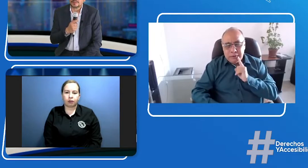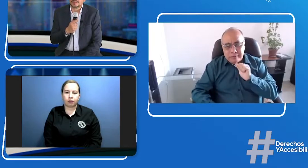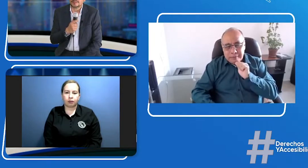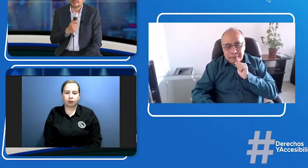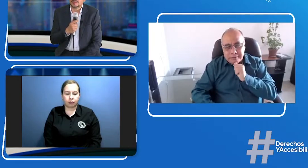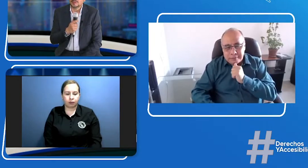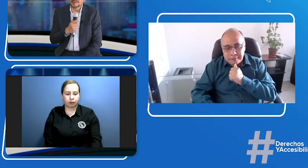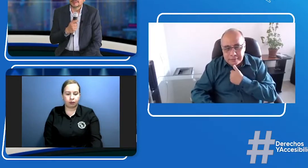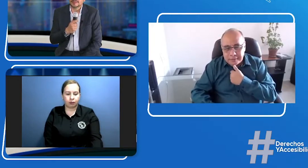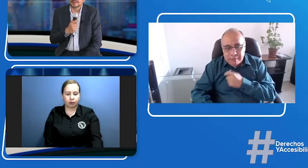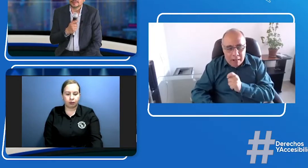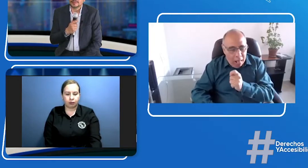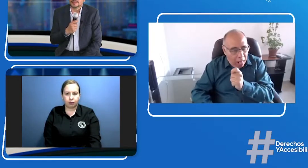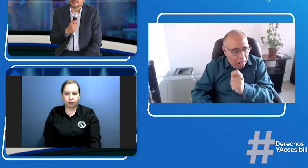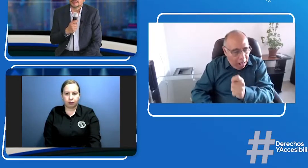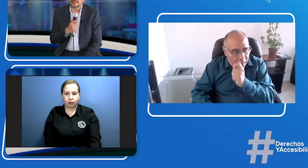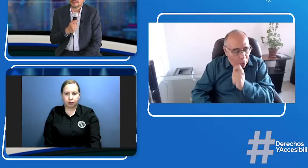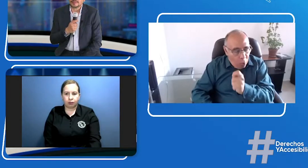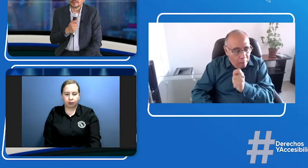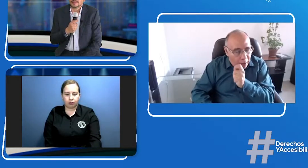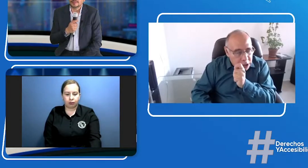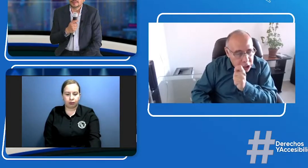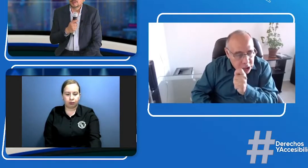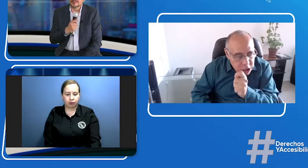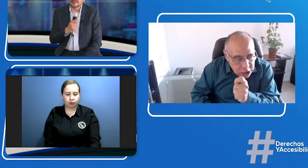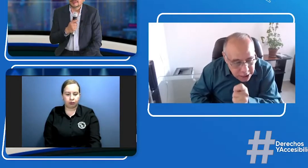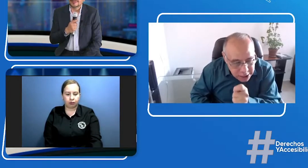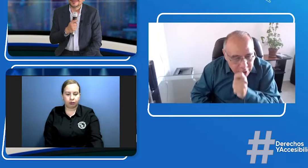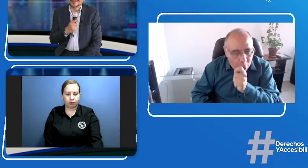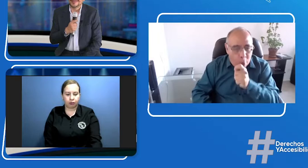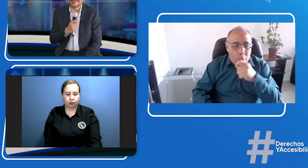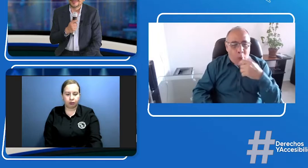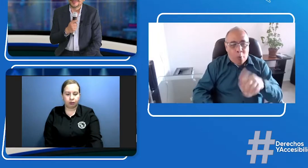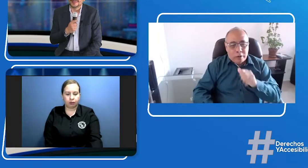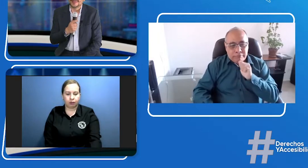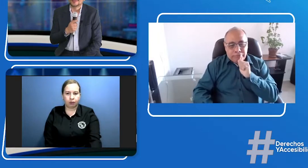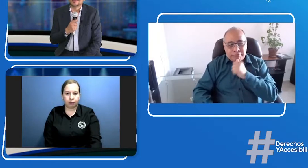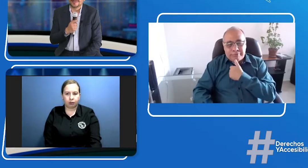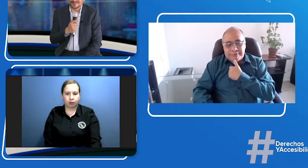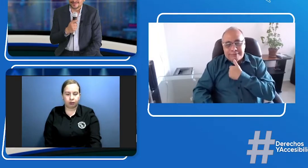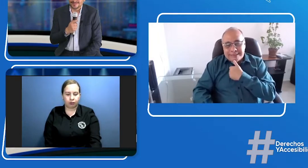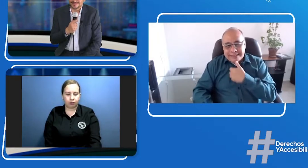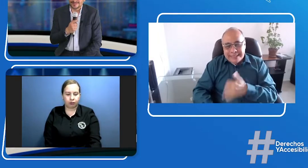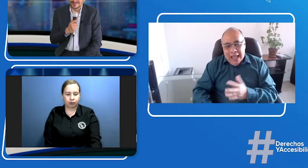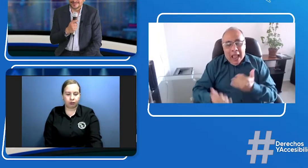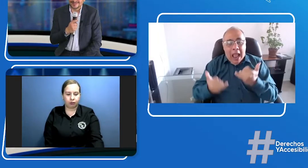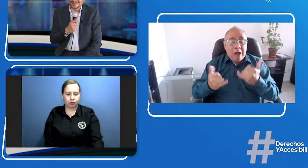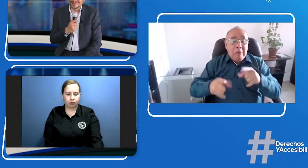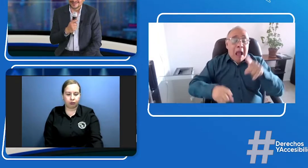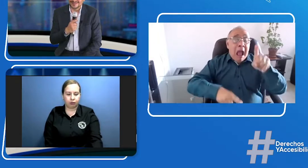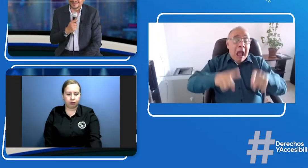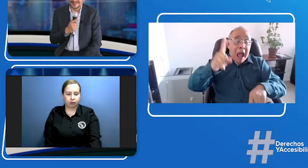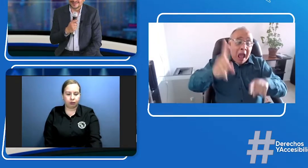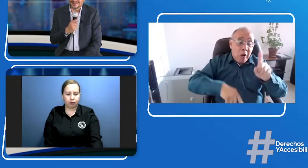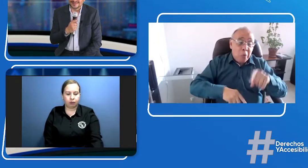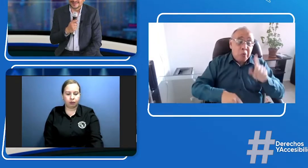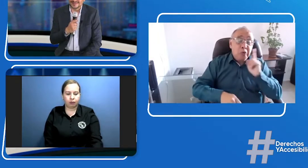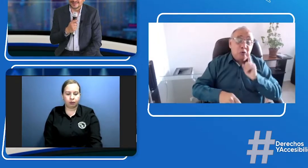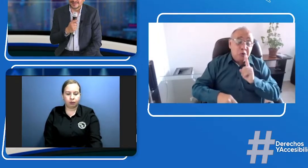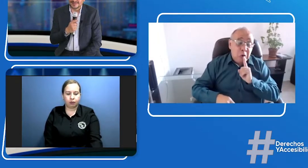veces hacen el recuadro del intérprete, pero no se puede ver. Prácticamente toca hacerse al lado del televisor y utilizar una lupa para poderlo